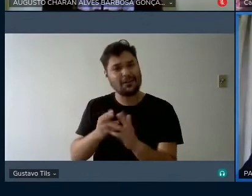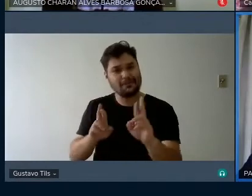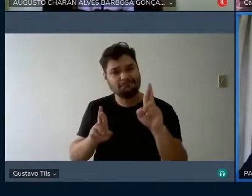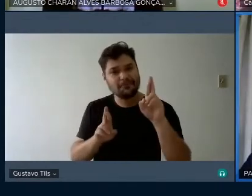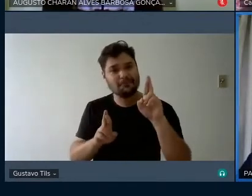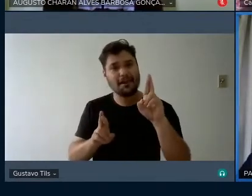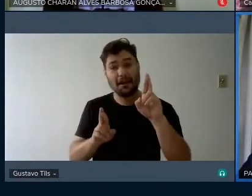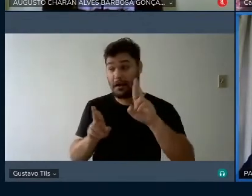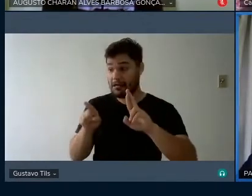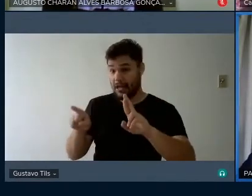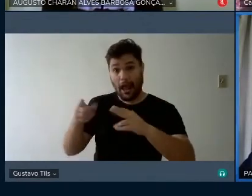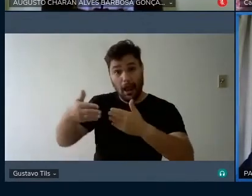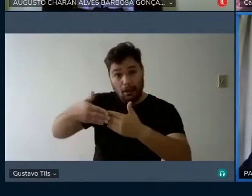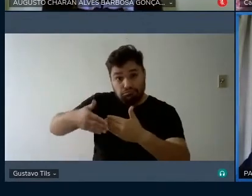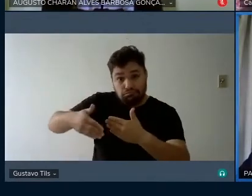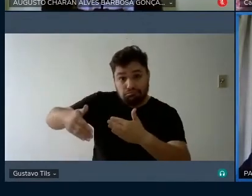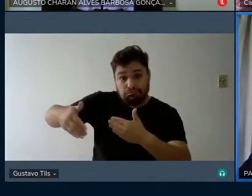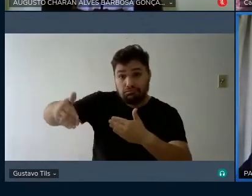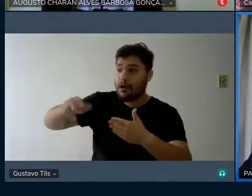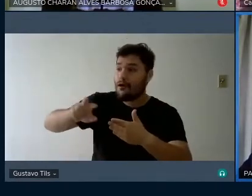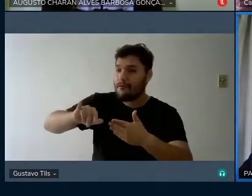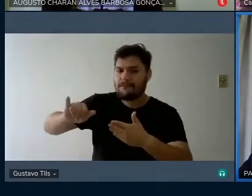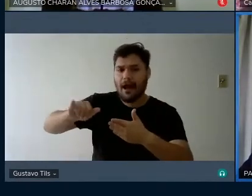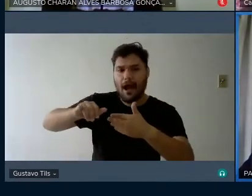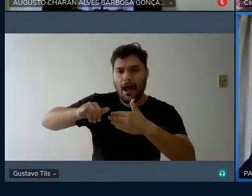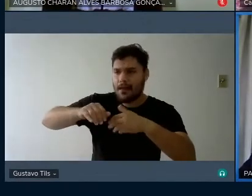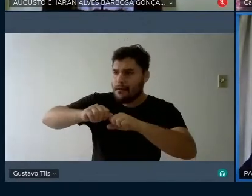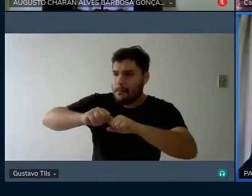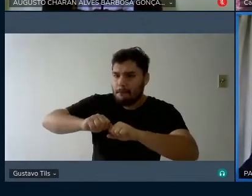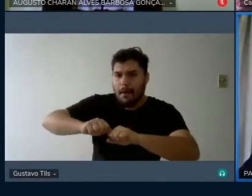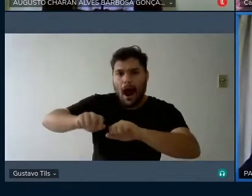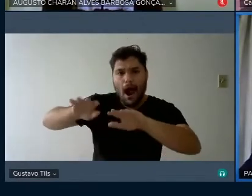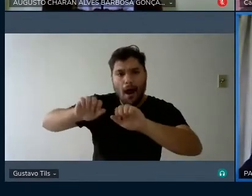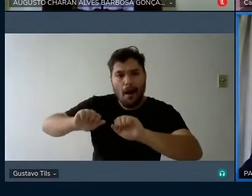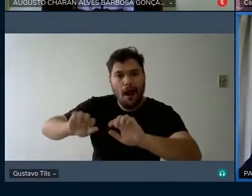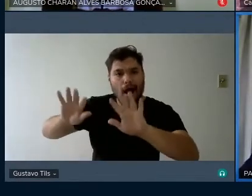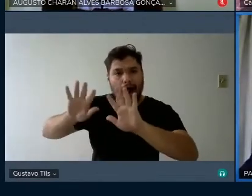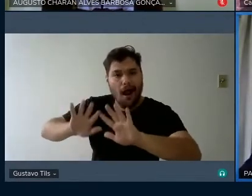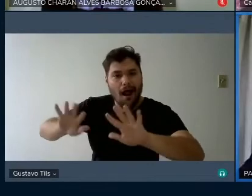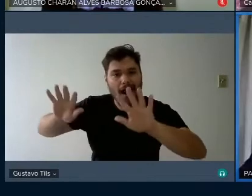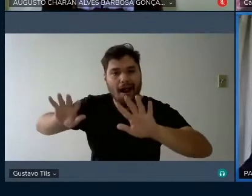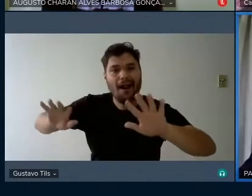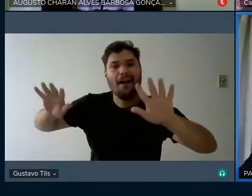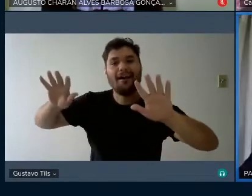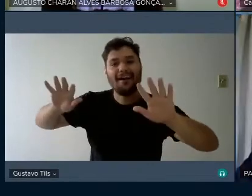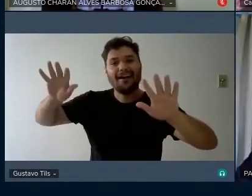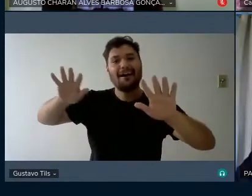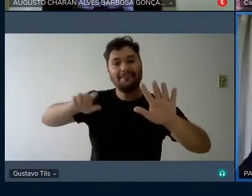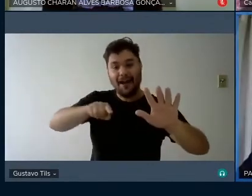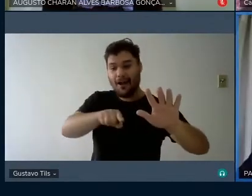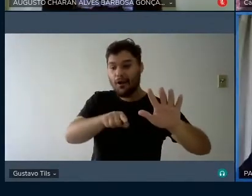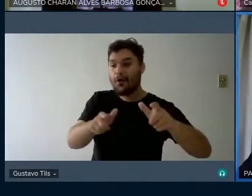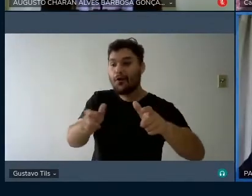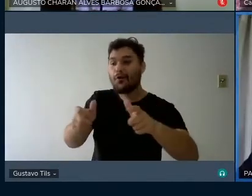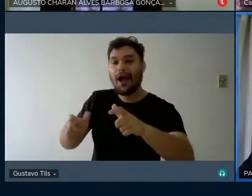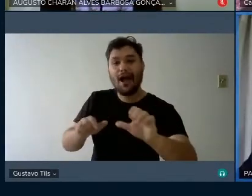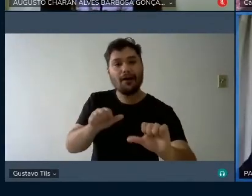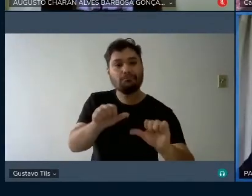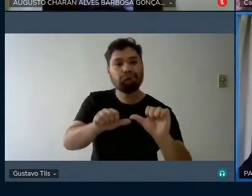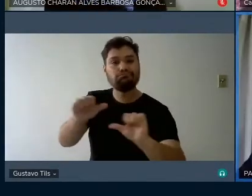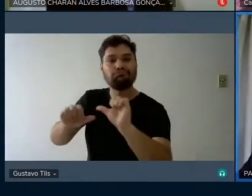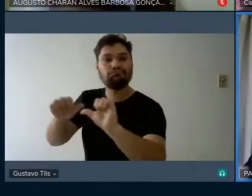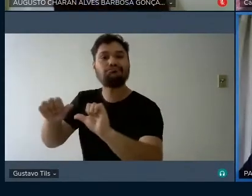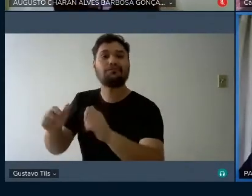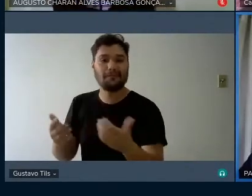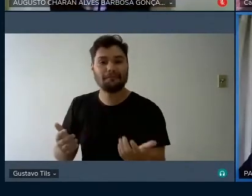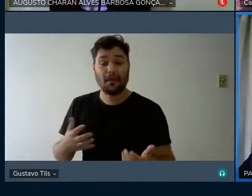ande ela semeie essas sementes e continue transformando todos os espaços que eu tenho